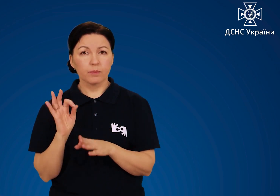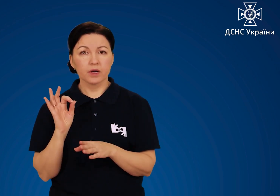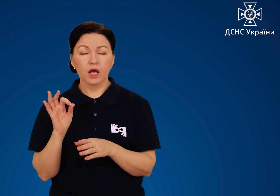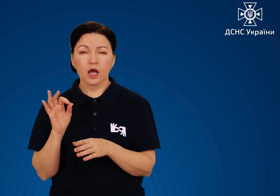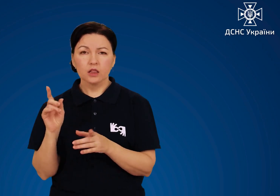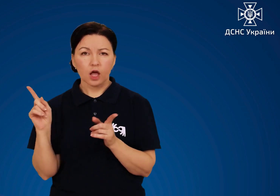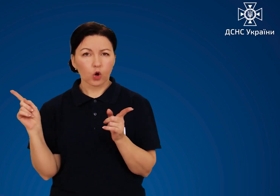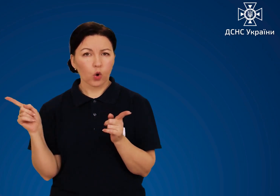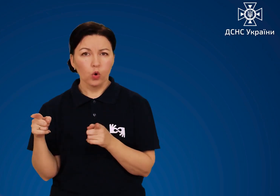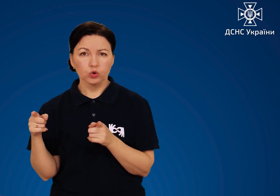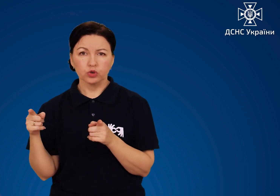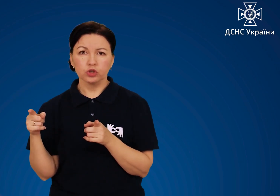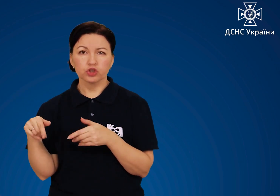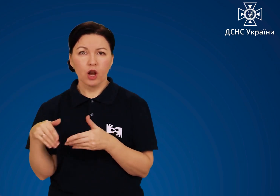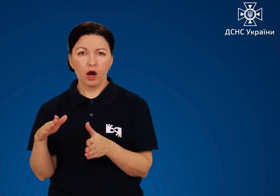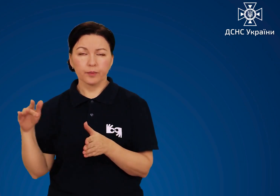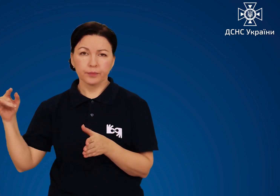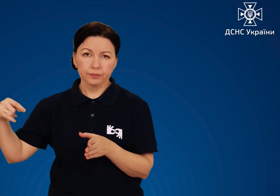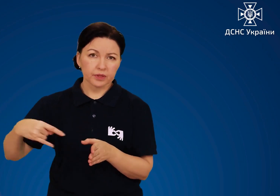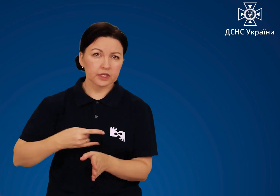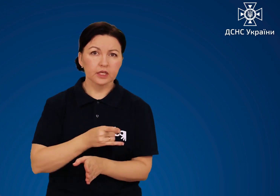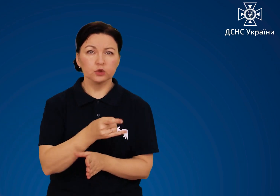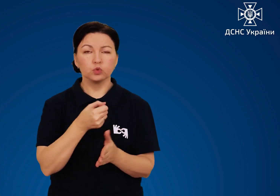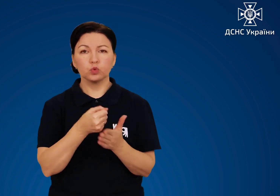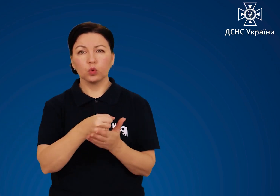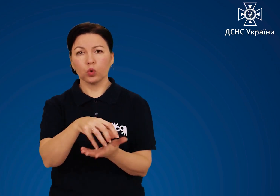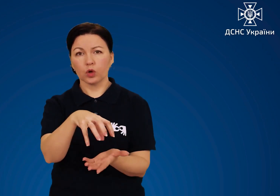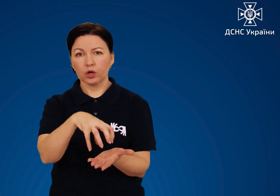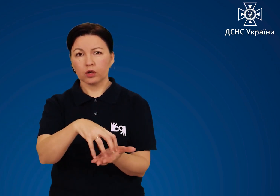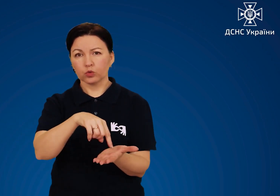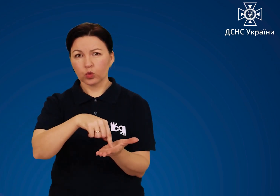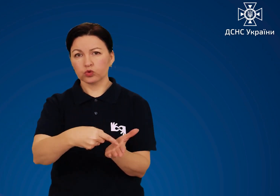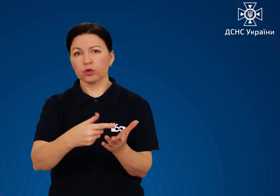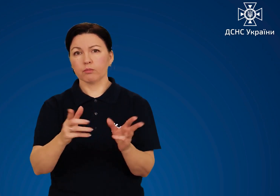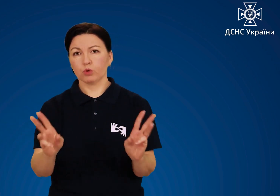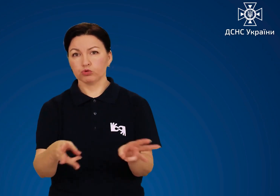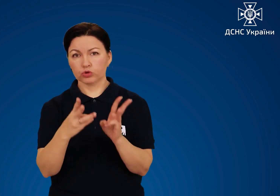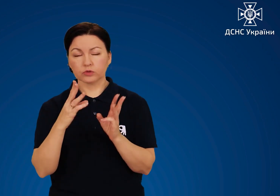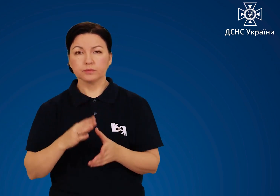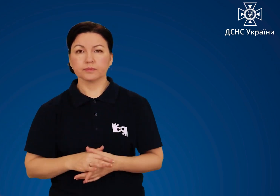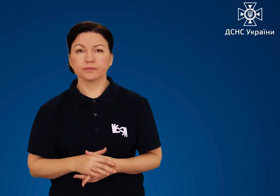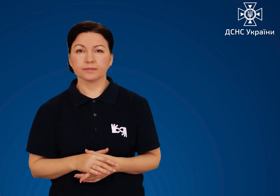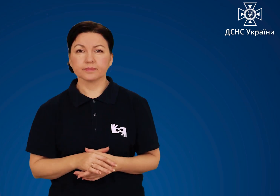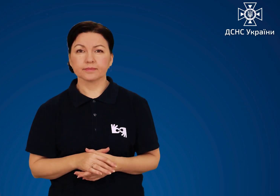допомогу у виборі найкоротшого шляху для під'їзду до осередку пожежі.